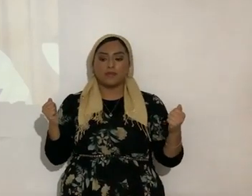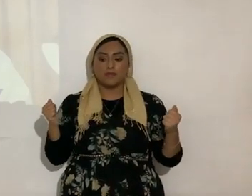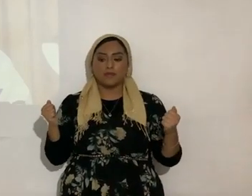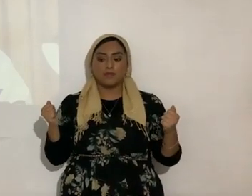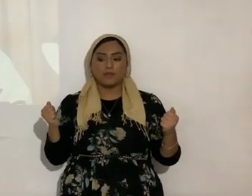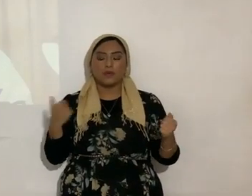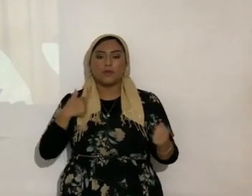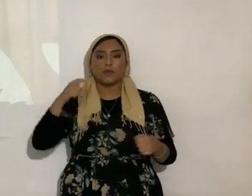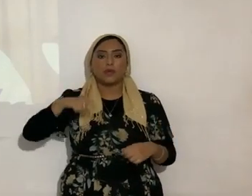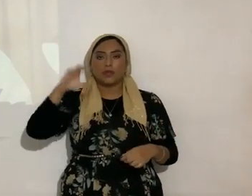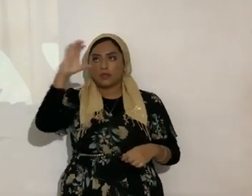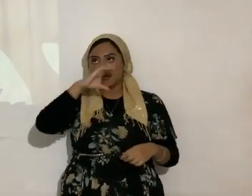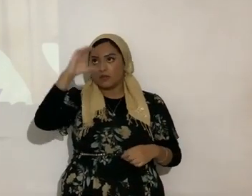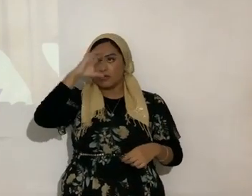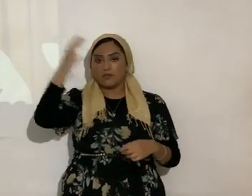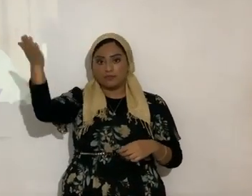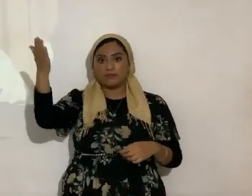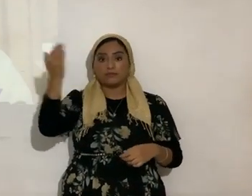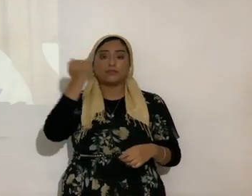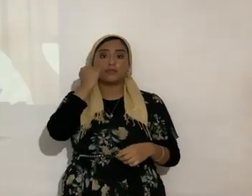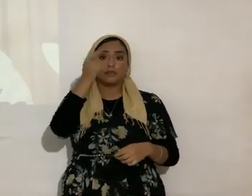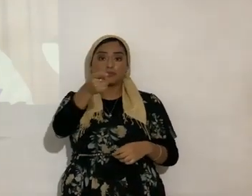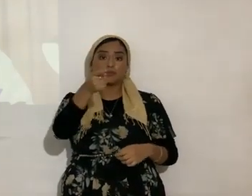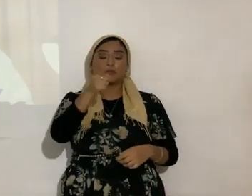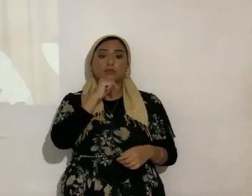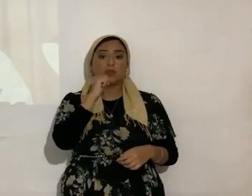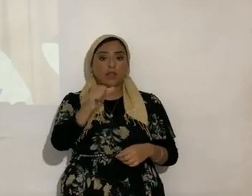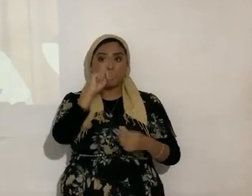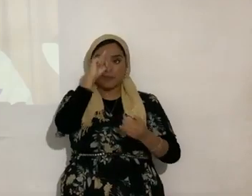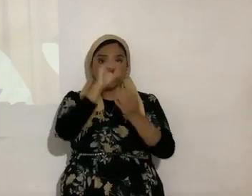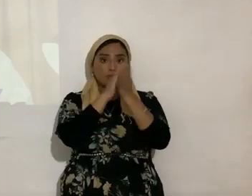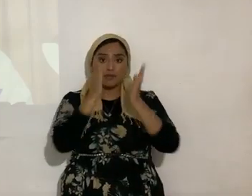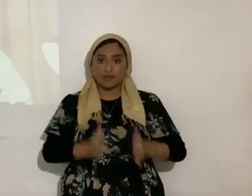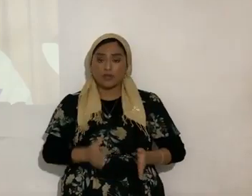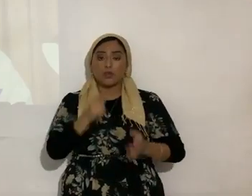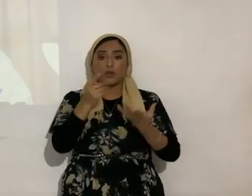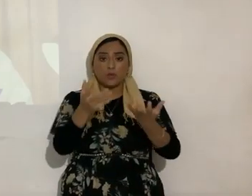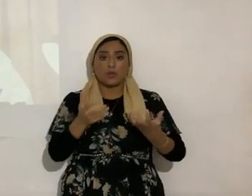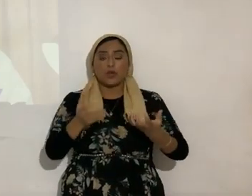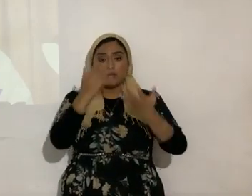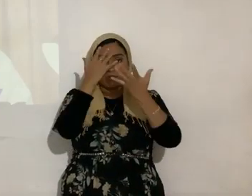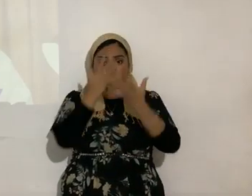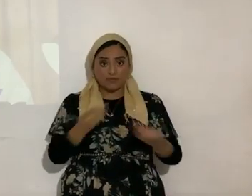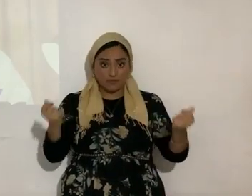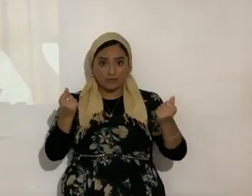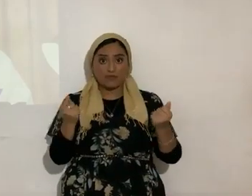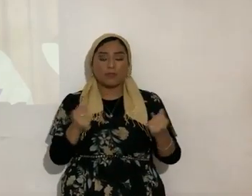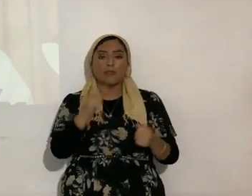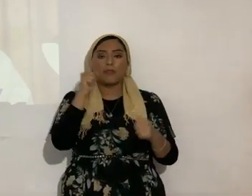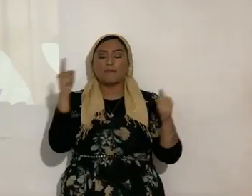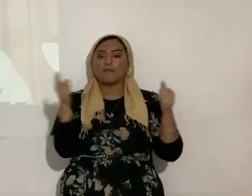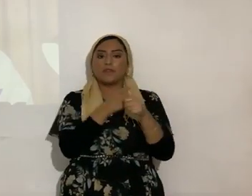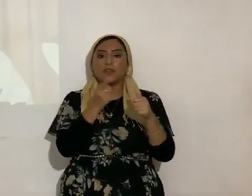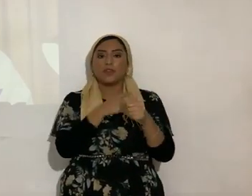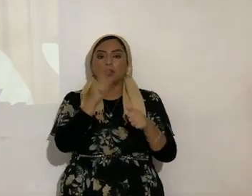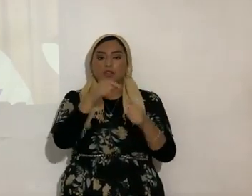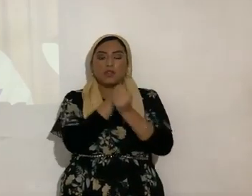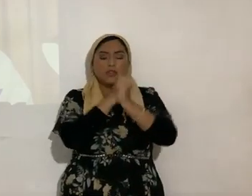debemos acudir a él. Ahora, si tú no eres creyente y quieres sanarte, tienes primero que liberarte de todo el